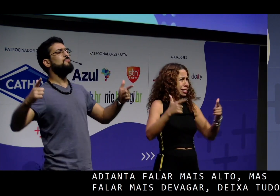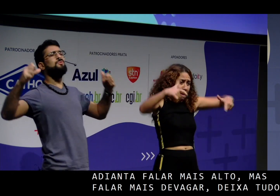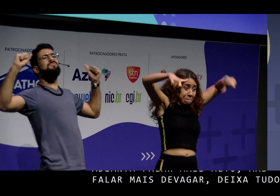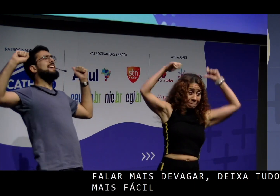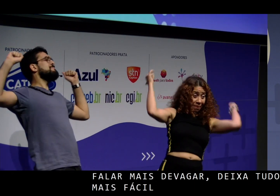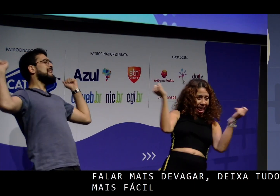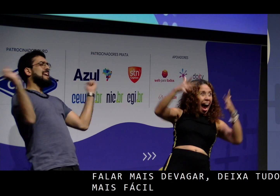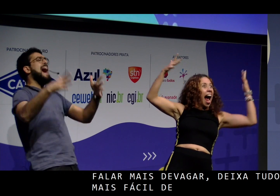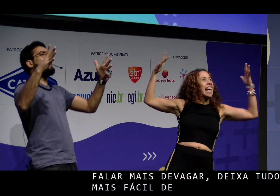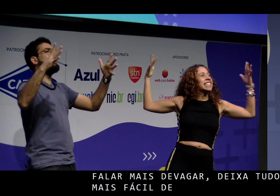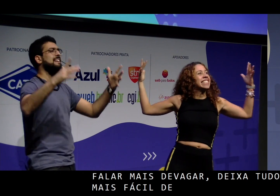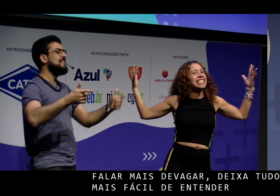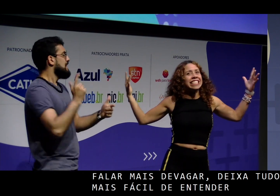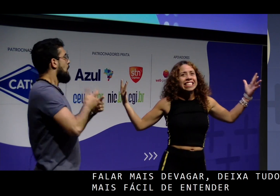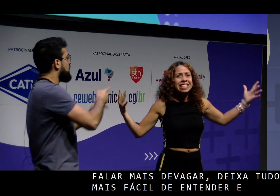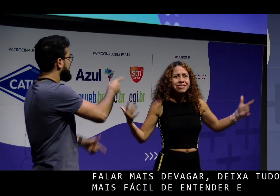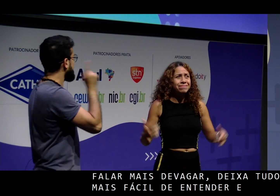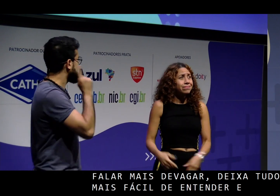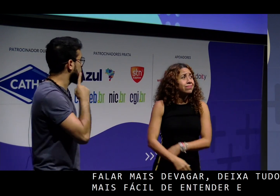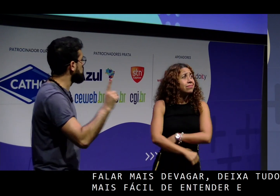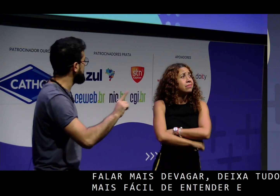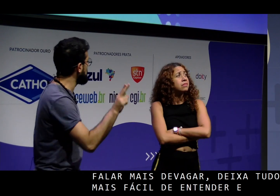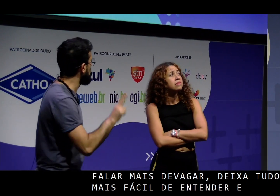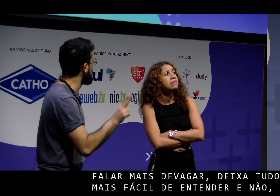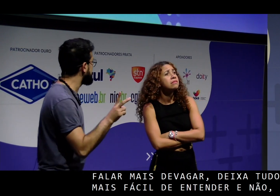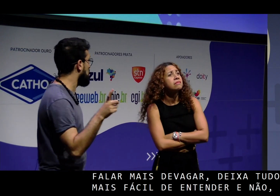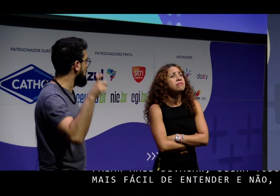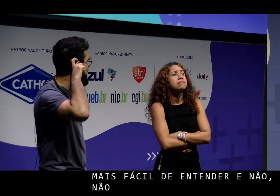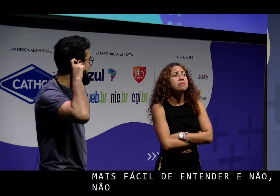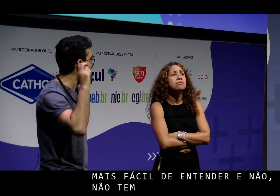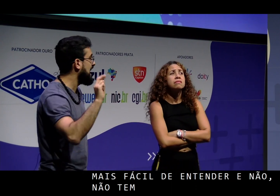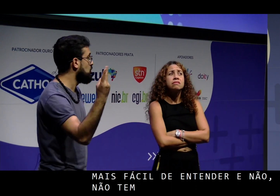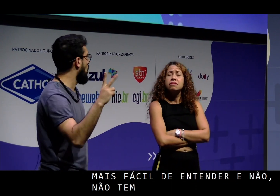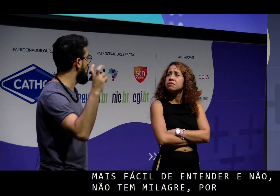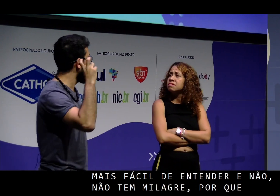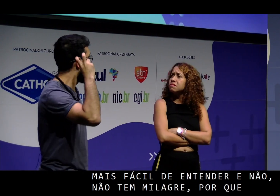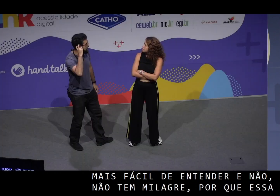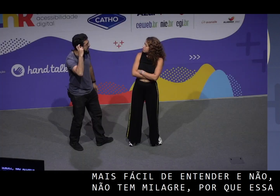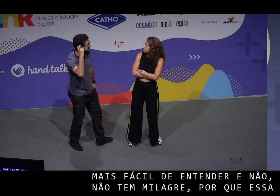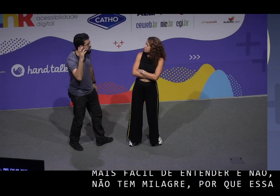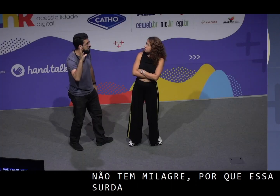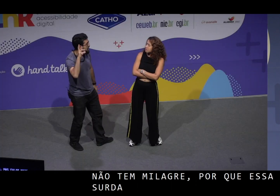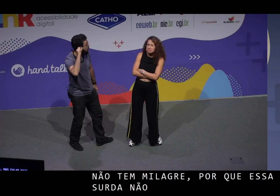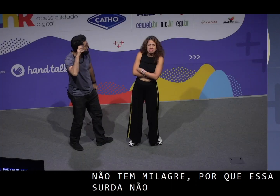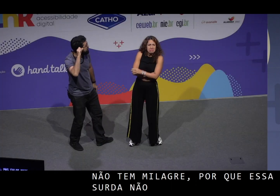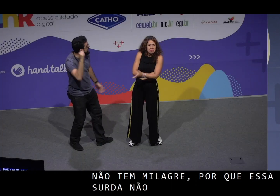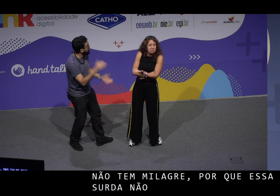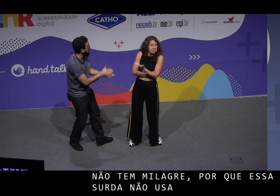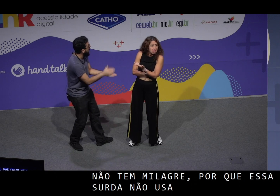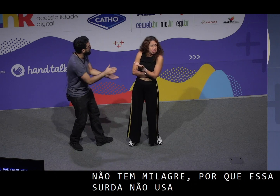não tem milagre. Por que que essa surda não usa um aparelho ou um implante para ouvir logo?